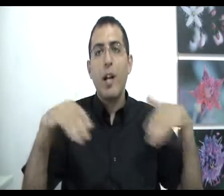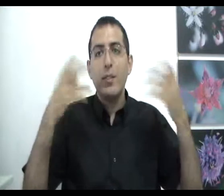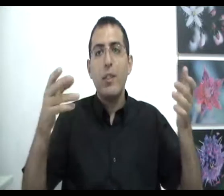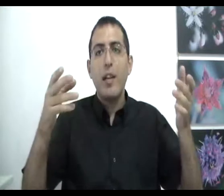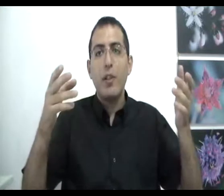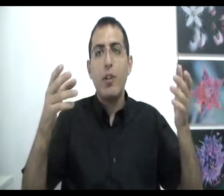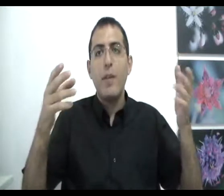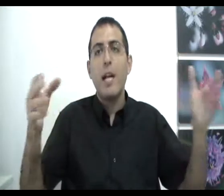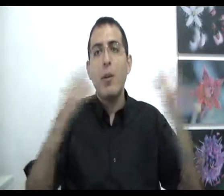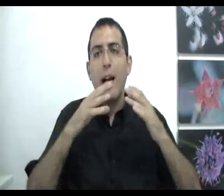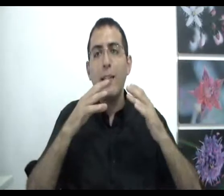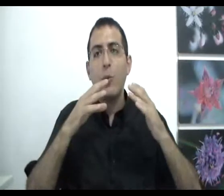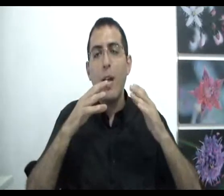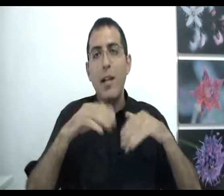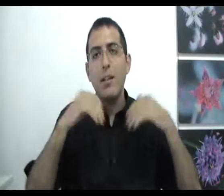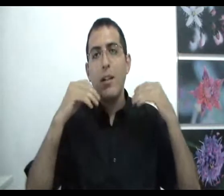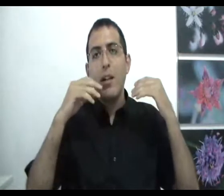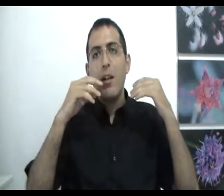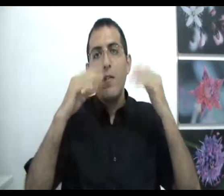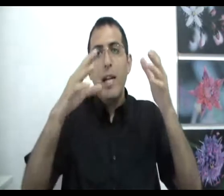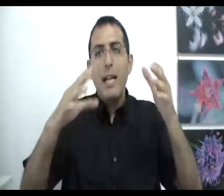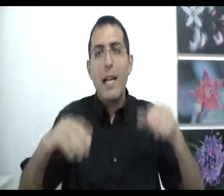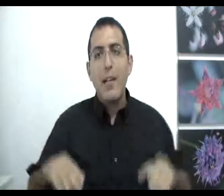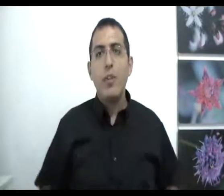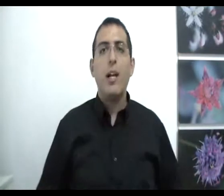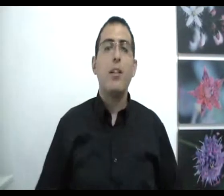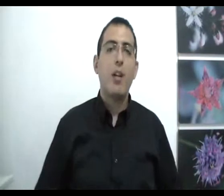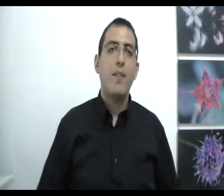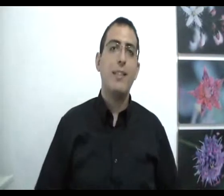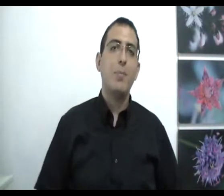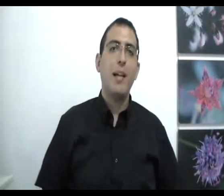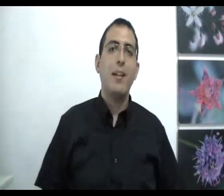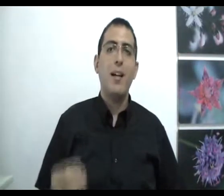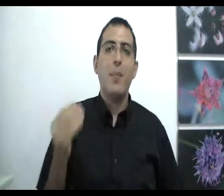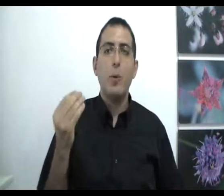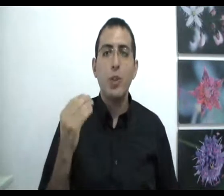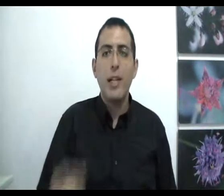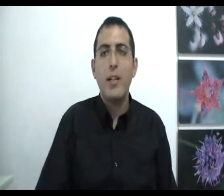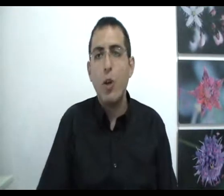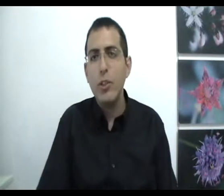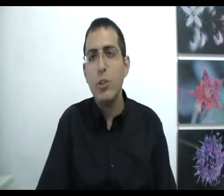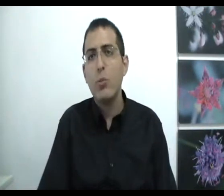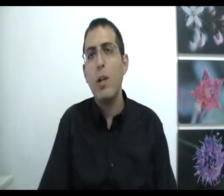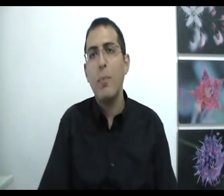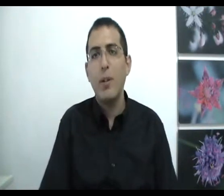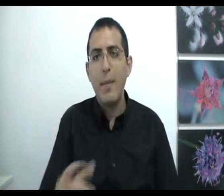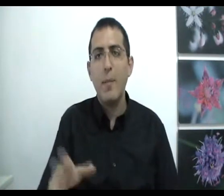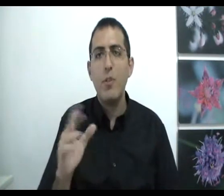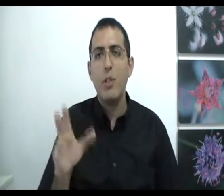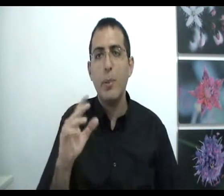לעשות את ההפך שלהן דיינו לאחד את כולן ולהגיע לשיטה חדשה ואני אסביר את המהות שלה הנה כל השיטות כולה בעולם אם מי שדבונה